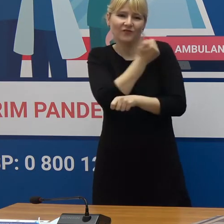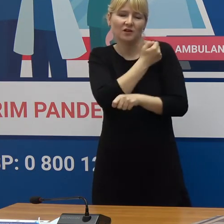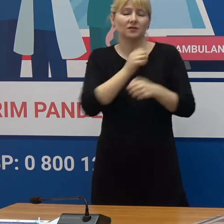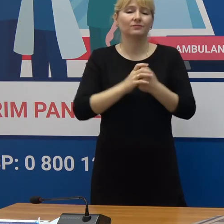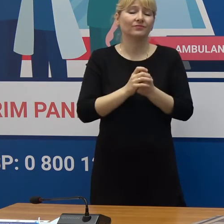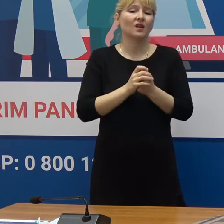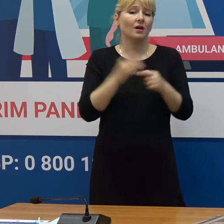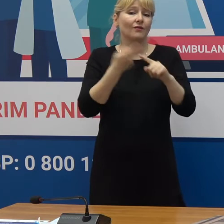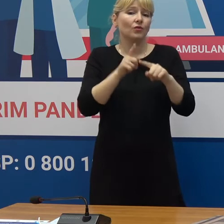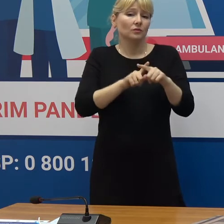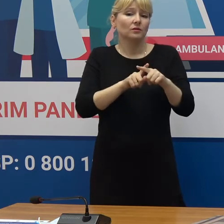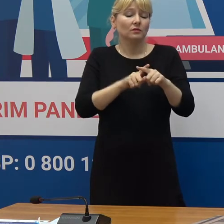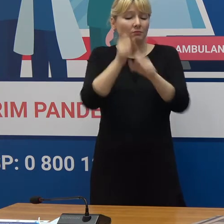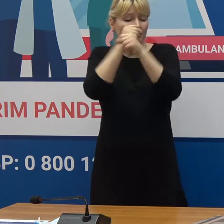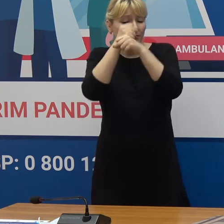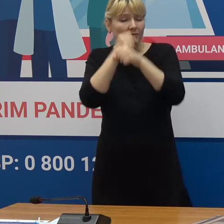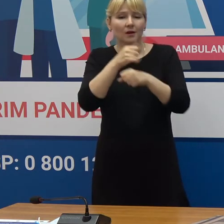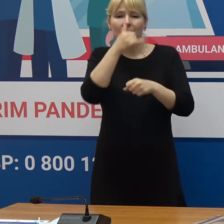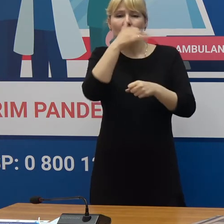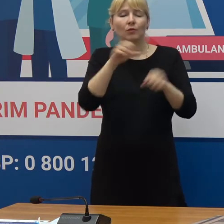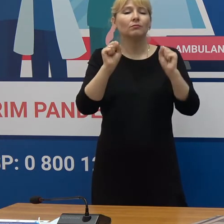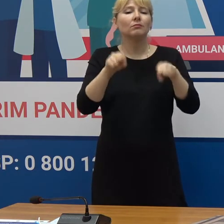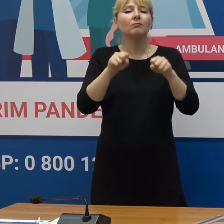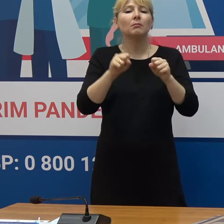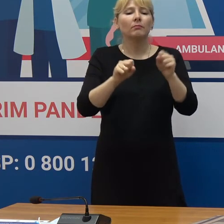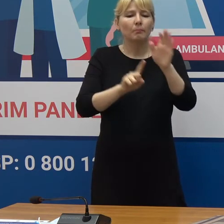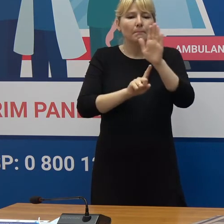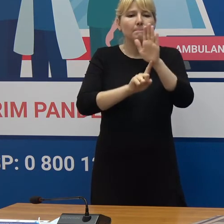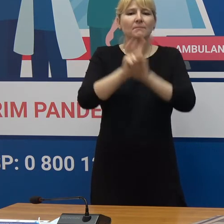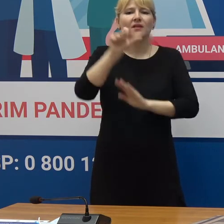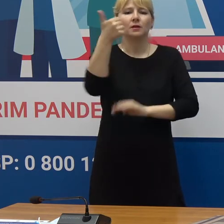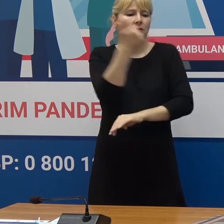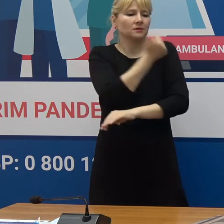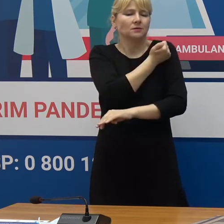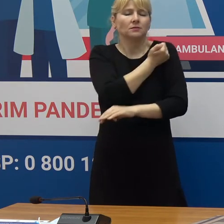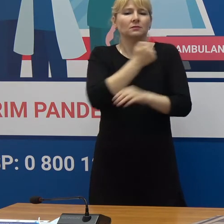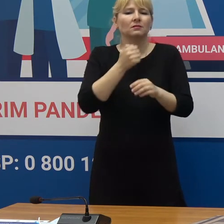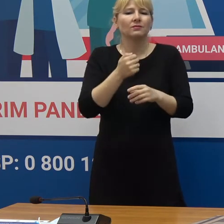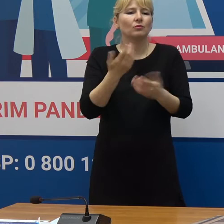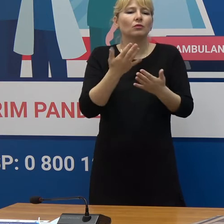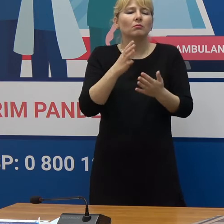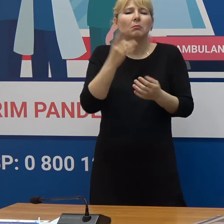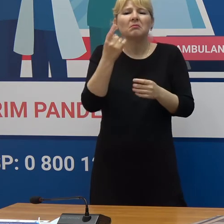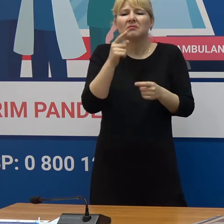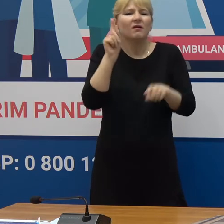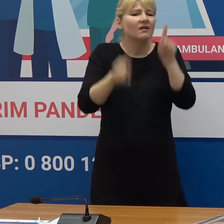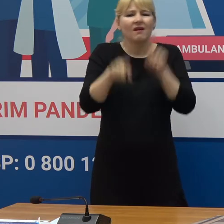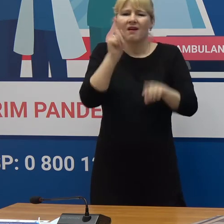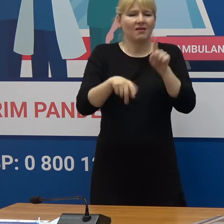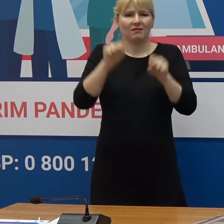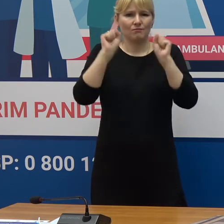nu a putut detecta cele posibile efecte secundare rare De aceea comitetul a menționat